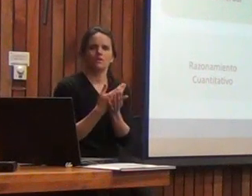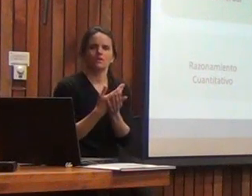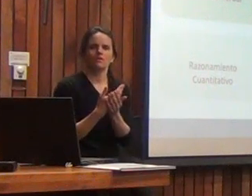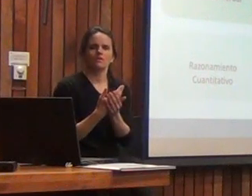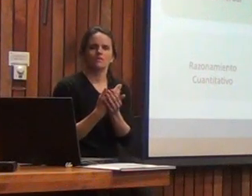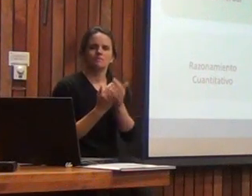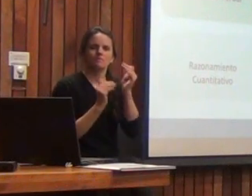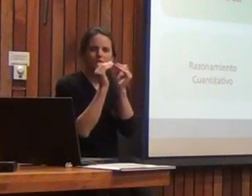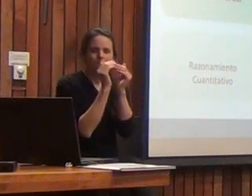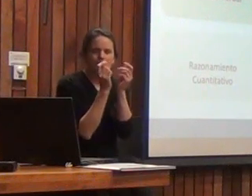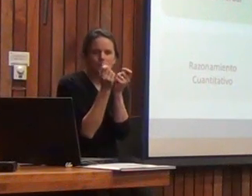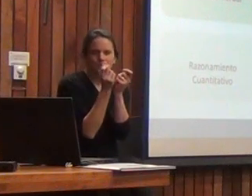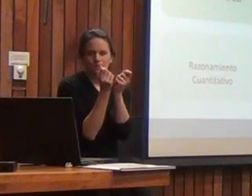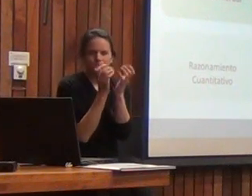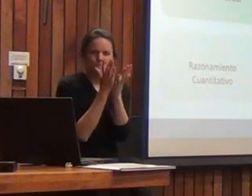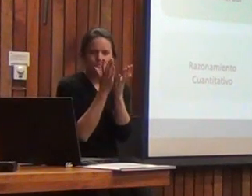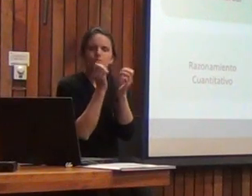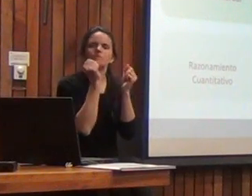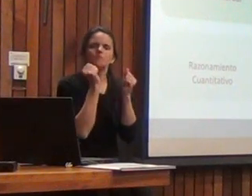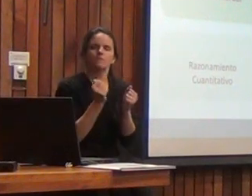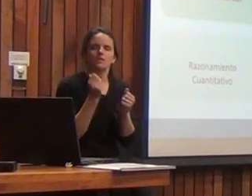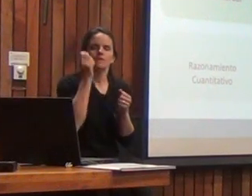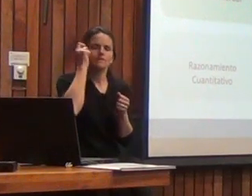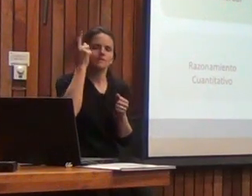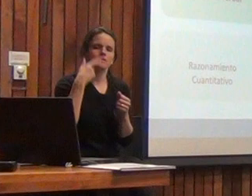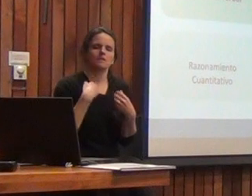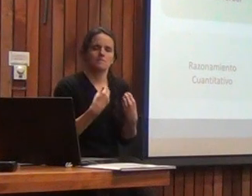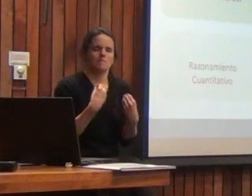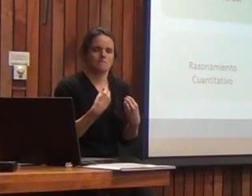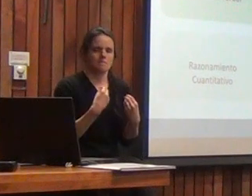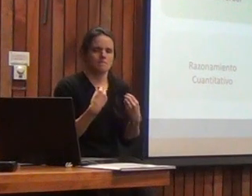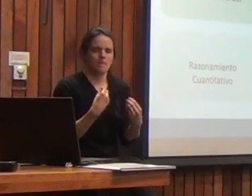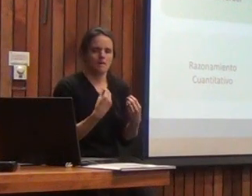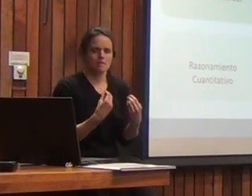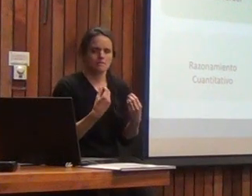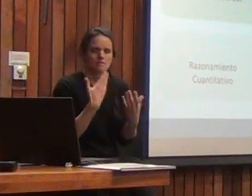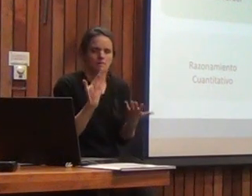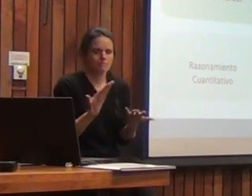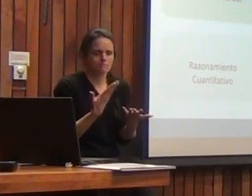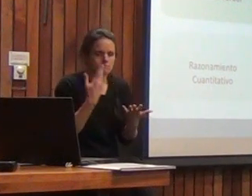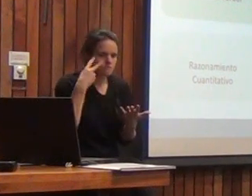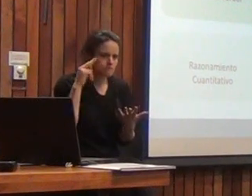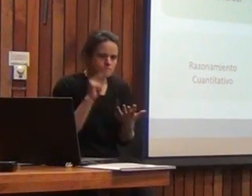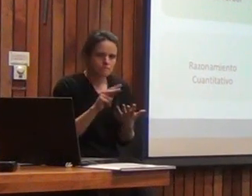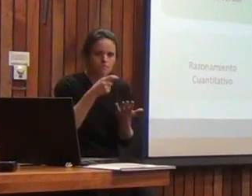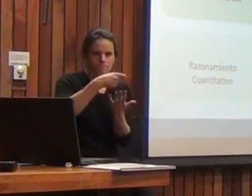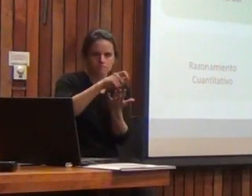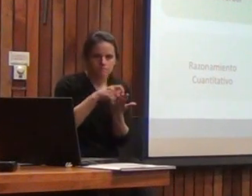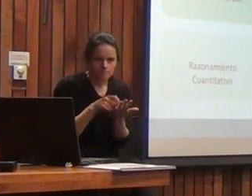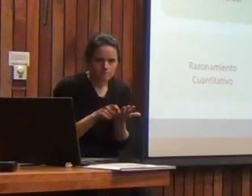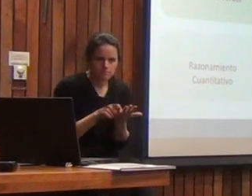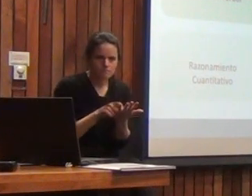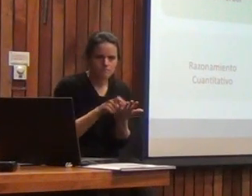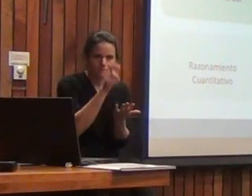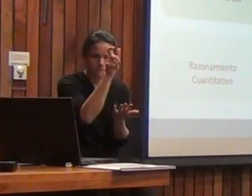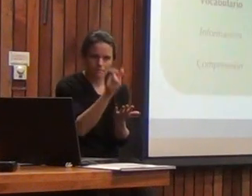medidas un poquito más finas para saber qué pasa a nivel clínico con la persona que estamos evaluando.